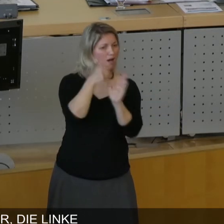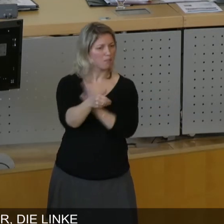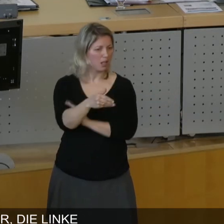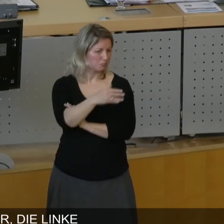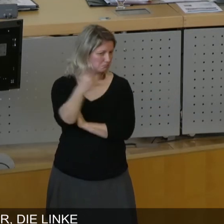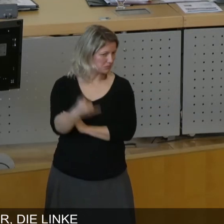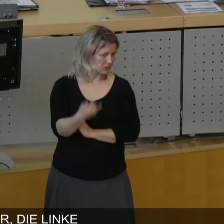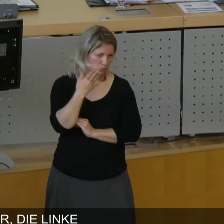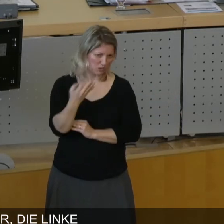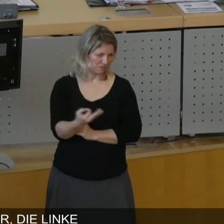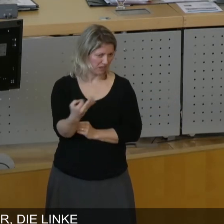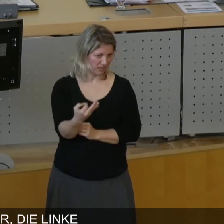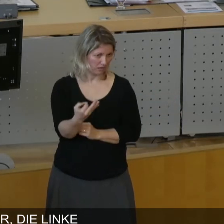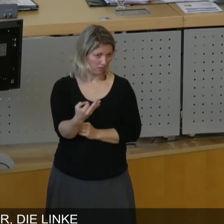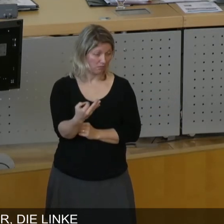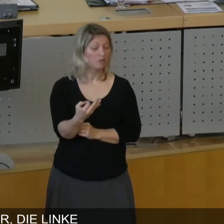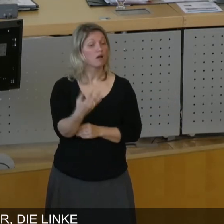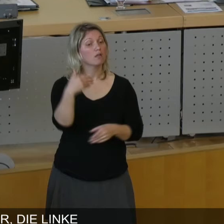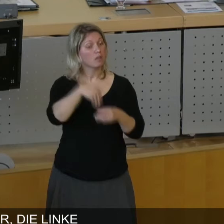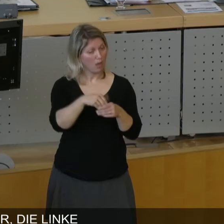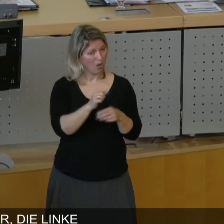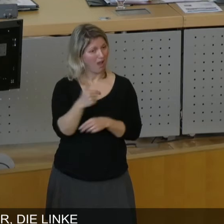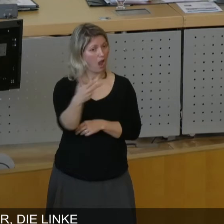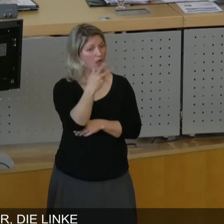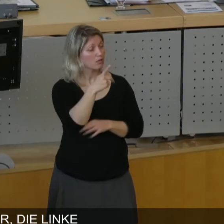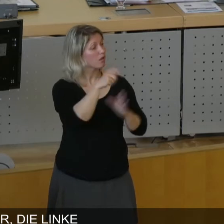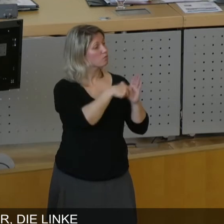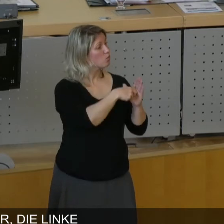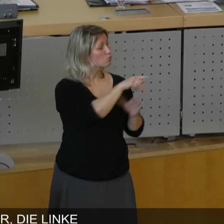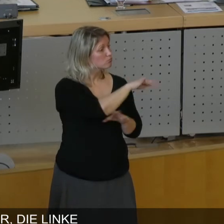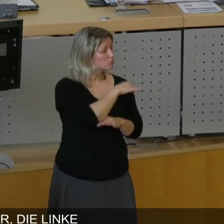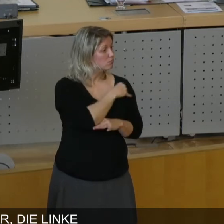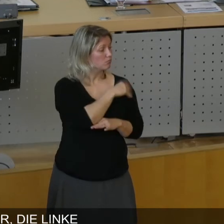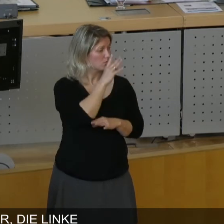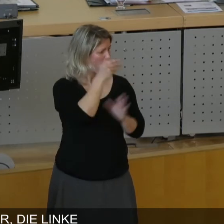Mit auch einigen einstimmigen Voten ohne jegliche Ablehnung.